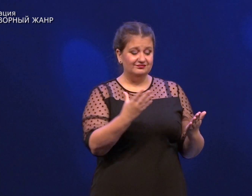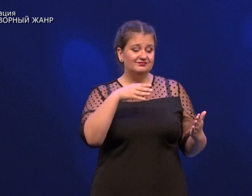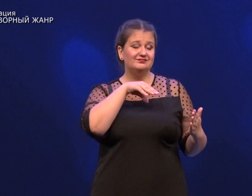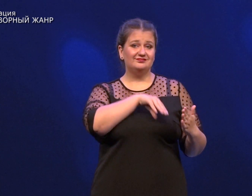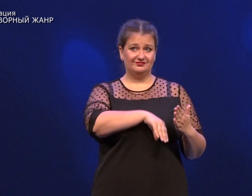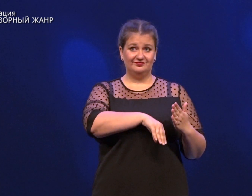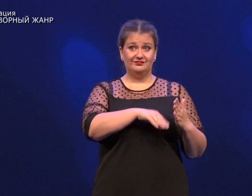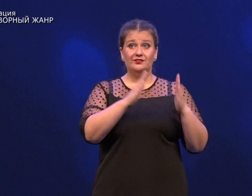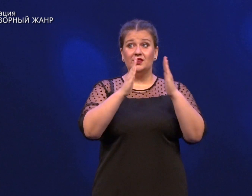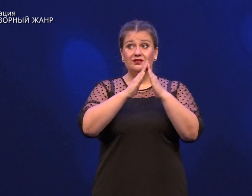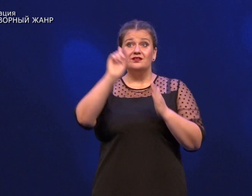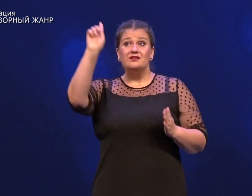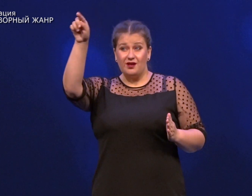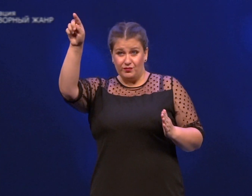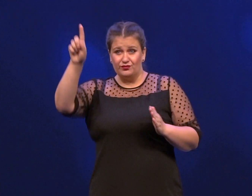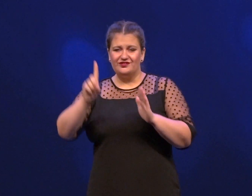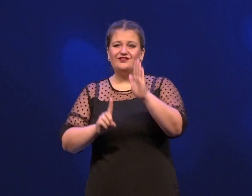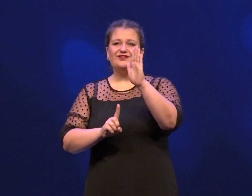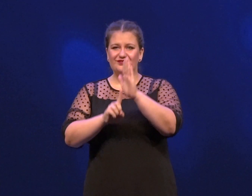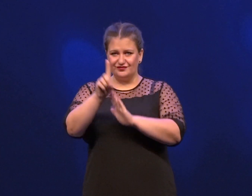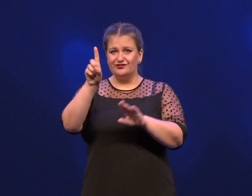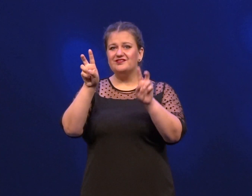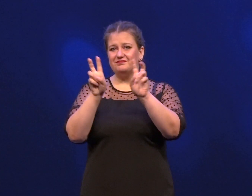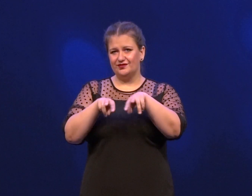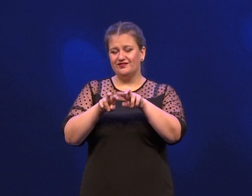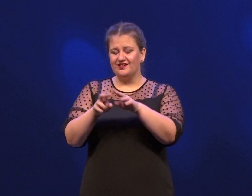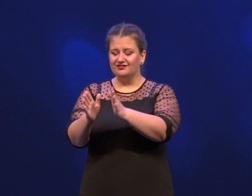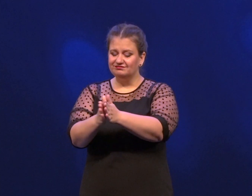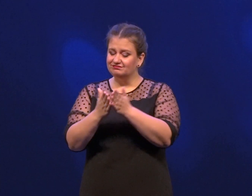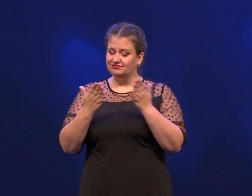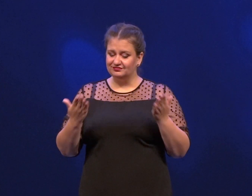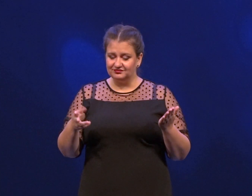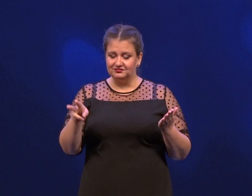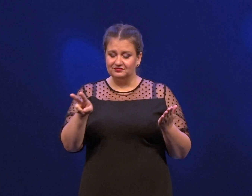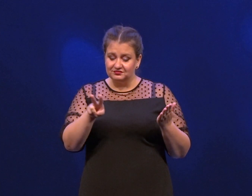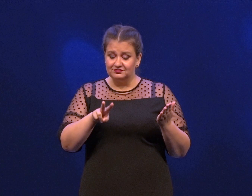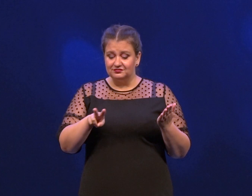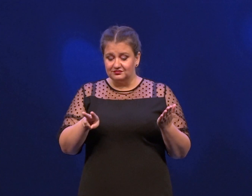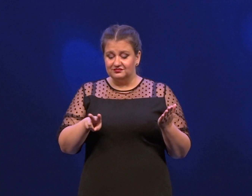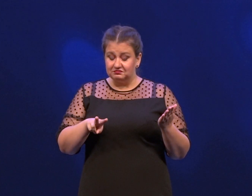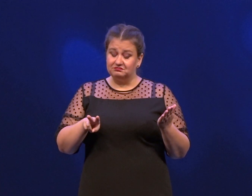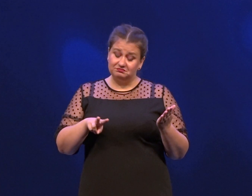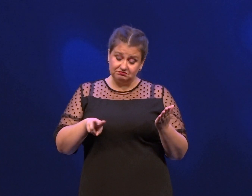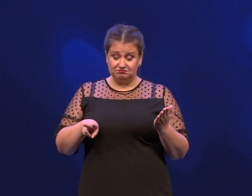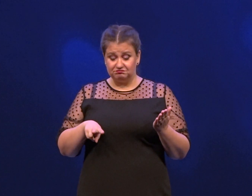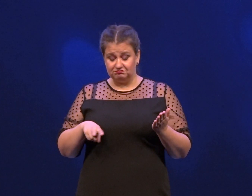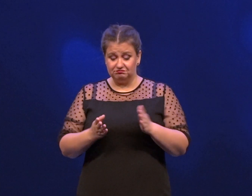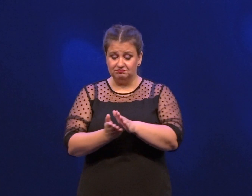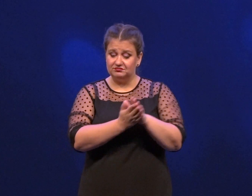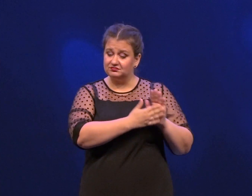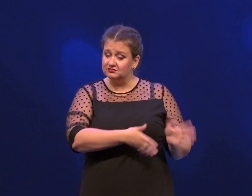тетрадки. Она собрала эти тетрадки, принесла домой и начала проверять. Читала эти эссе,